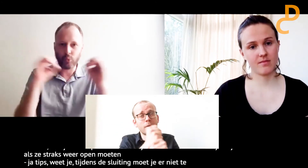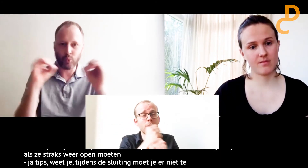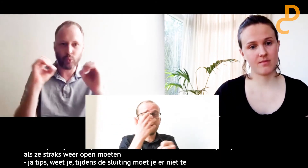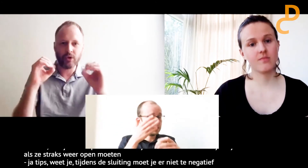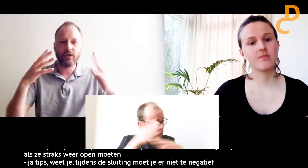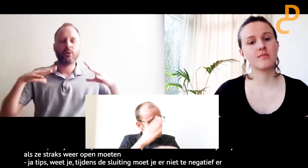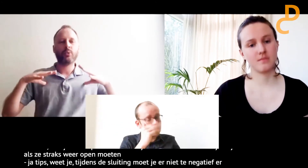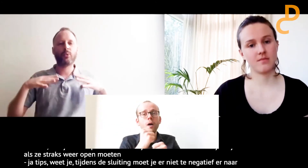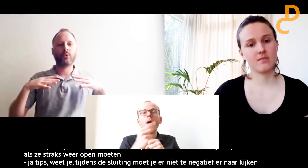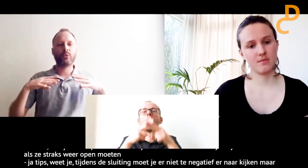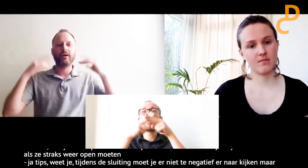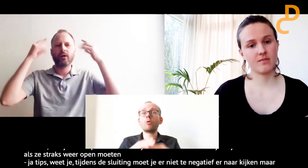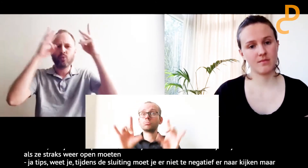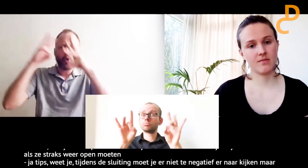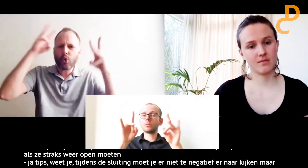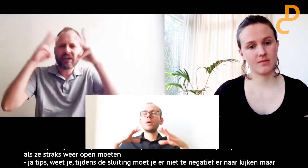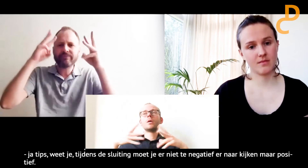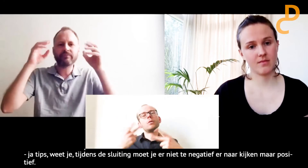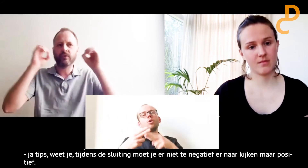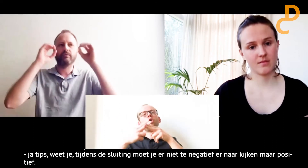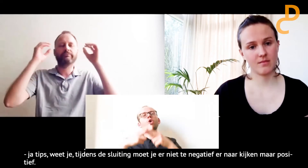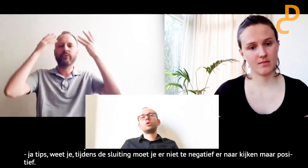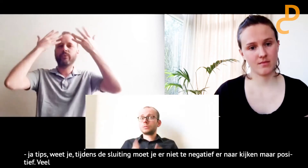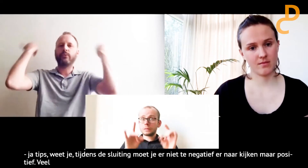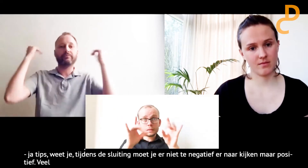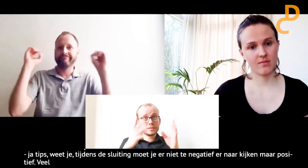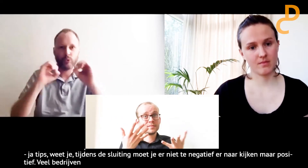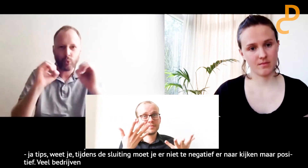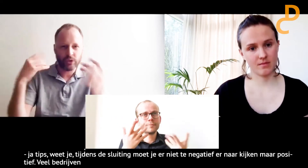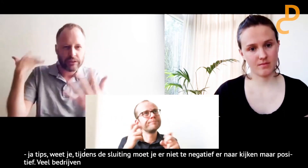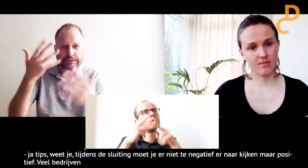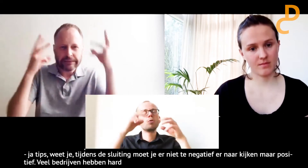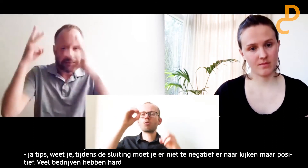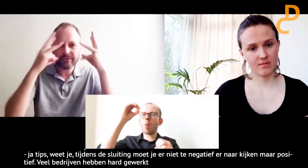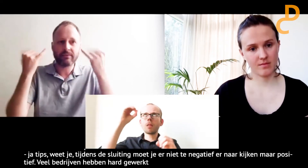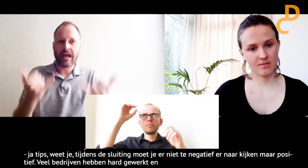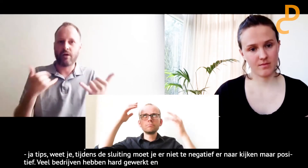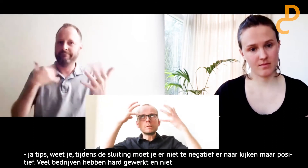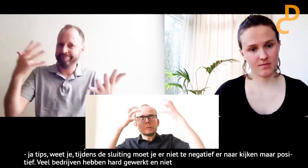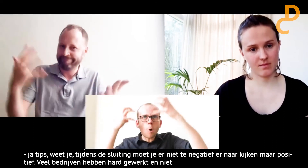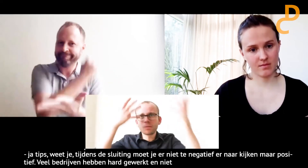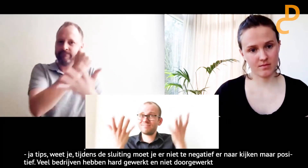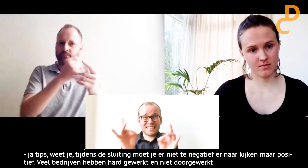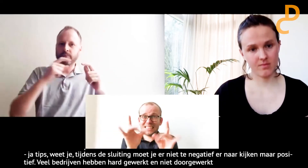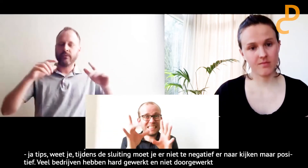heel hard gewerkt. Altijd maar doorgewerkt. Die nemen geen vakantie of rust vaak. Eigenlijk hebben we dus...